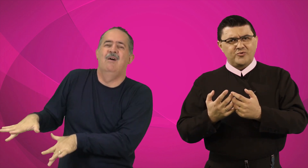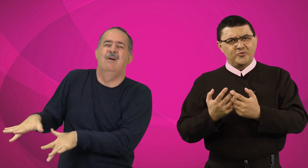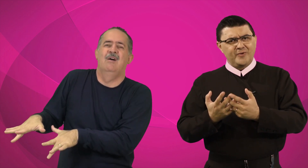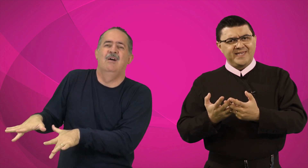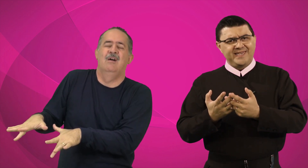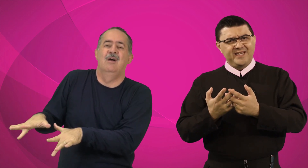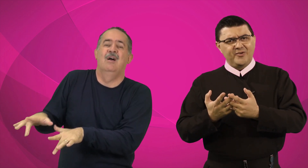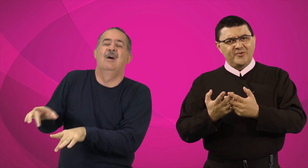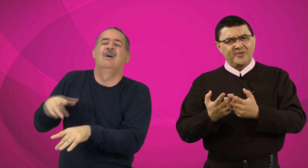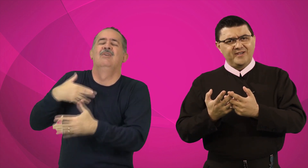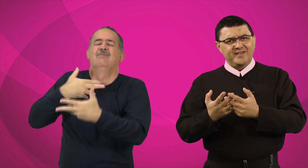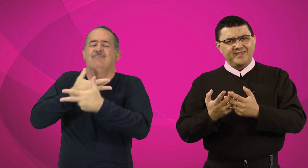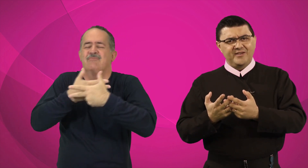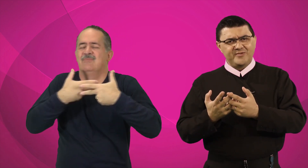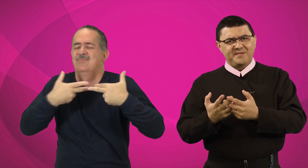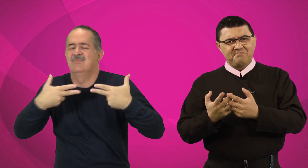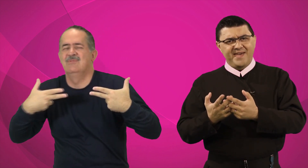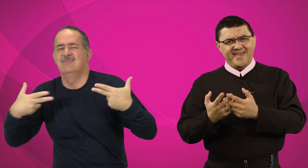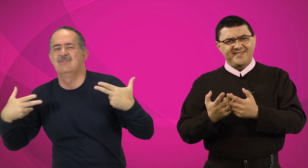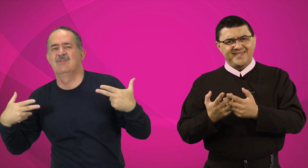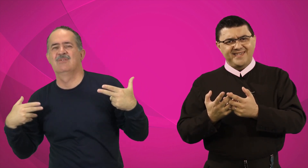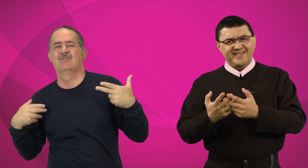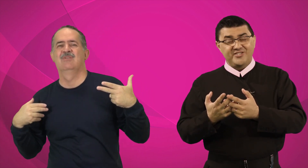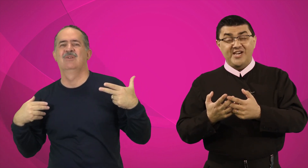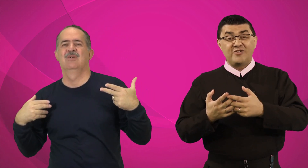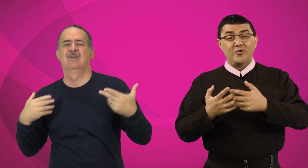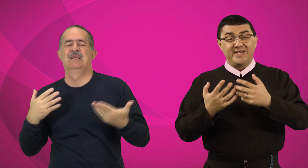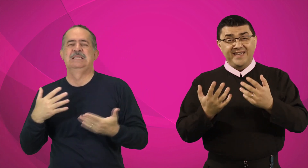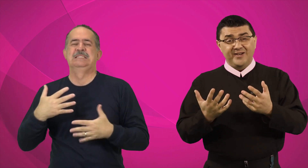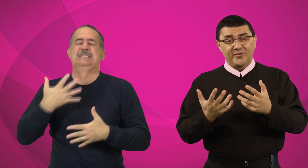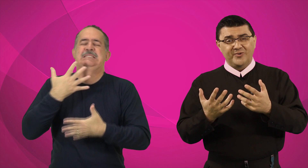tudo aquilo que nos impede de acolhê-lo